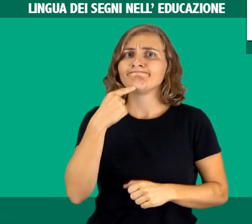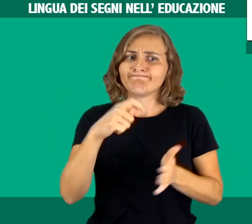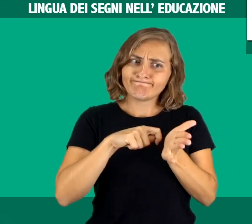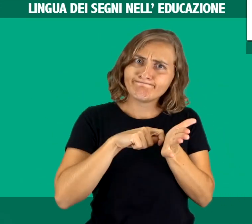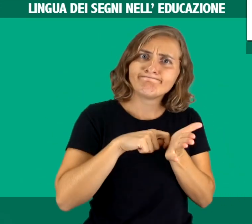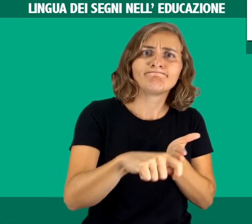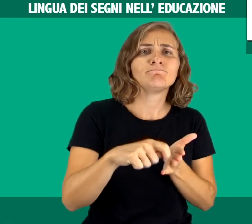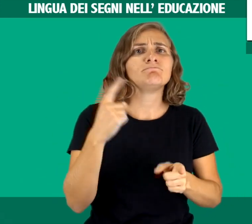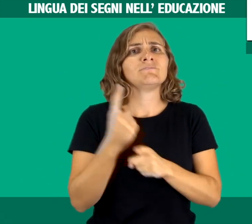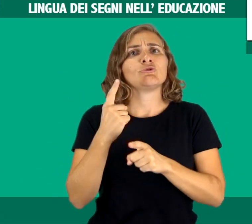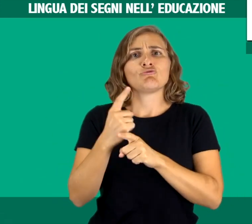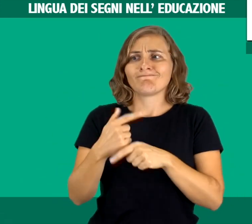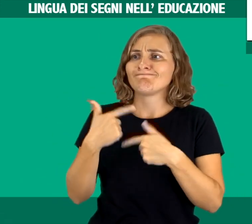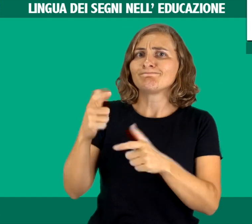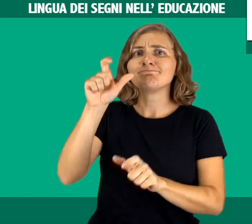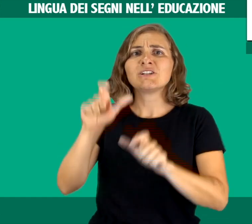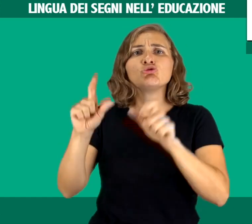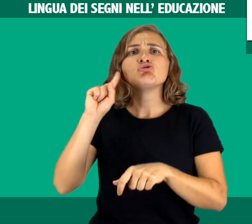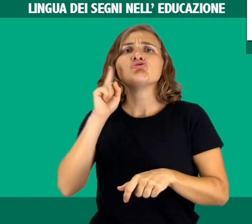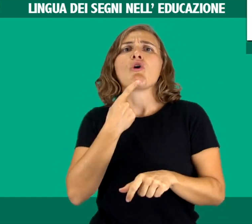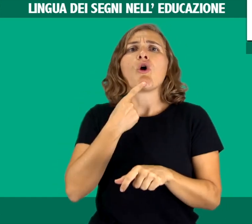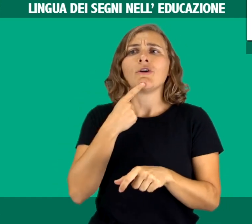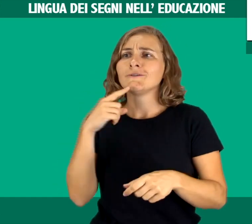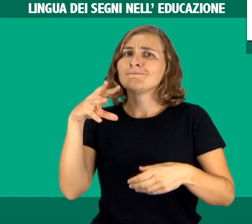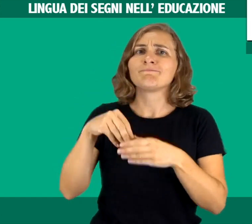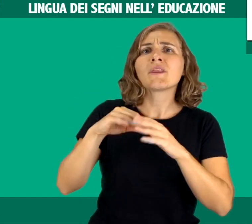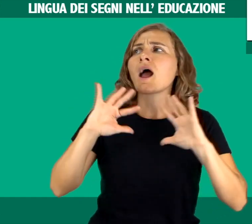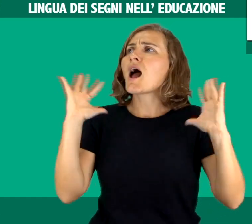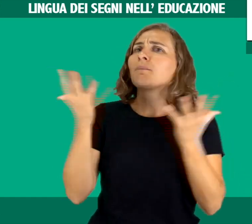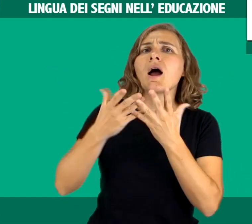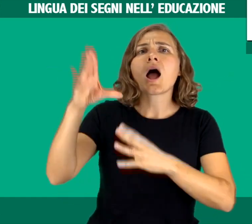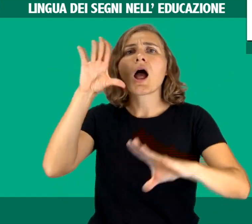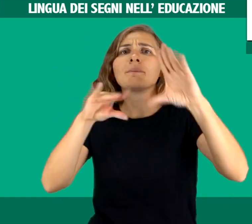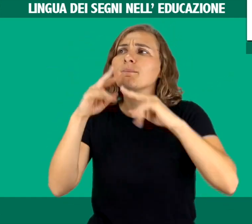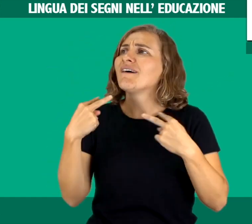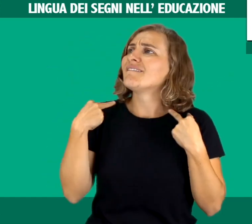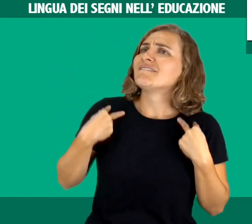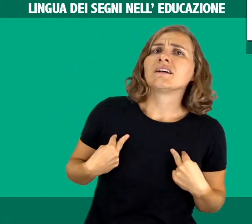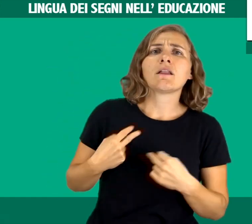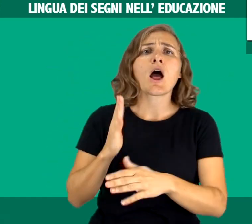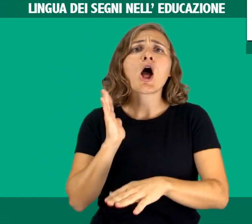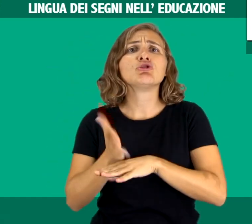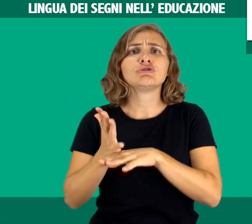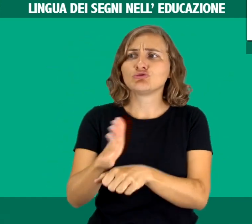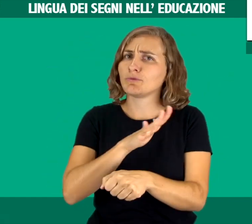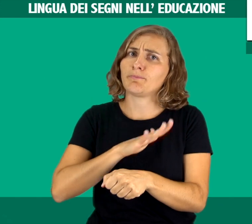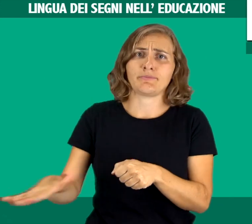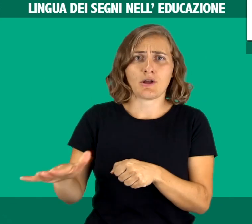Come evidenziato anche dall'OMS, l'Organizzazione Mondiale della Sanità, è importante assicurare a tutte le persone